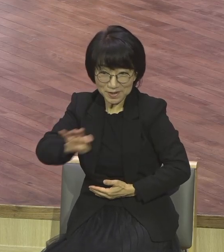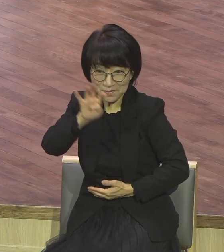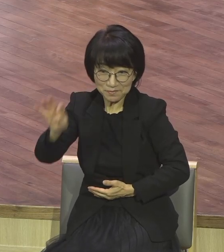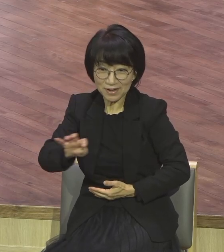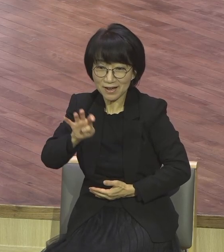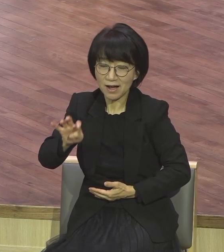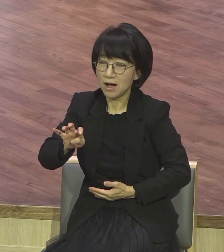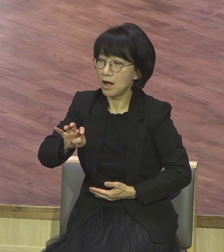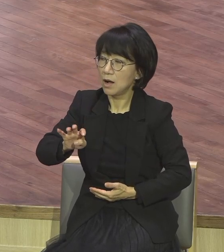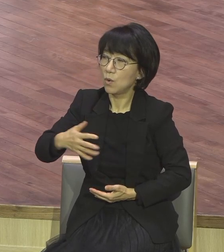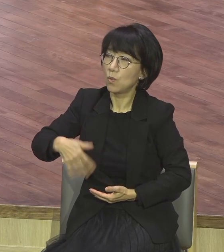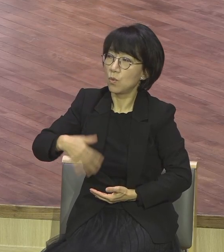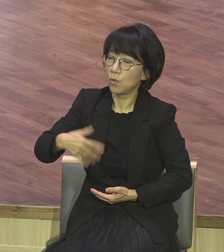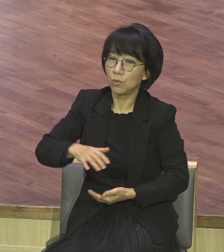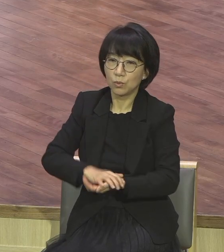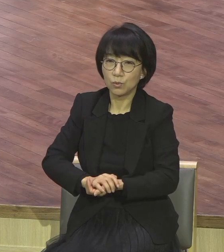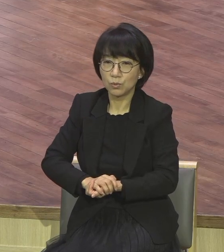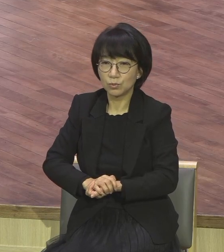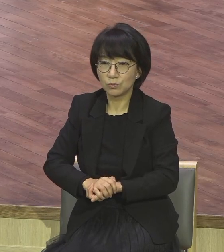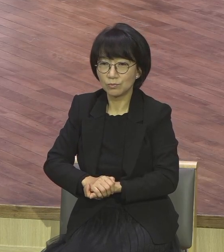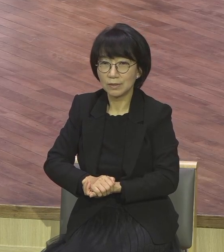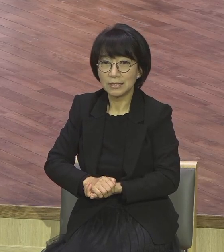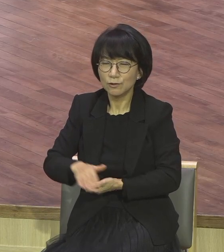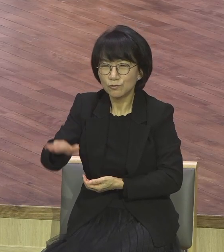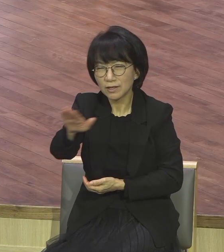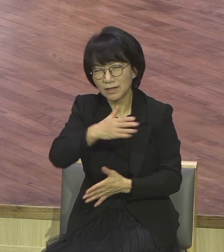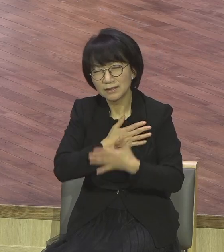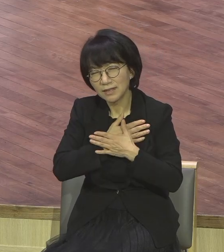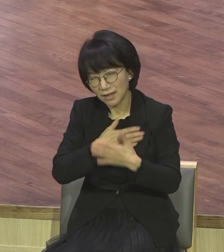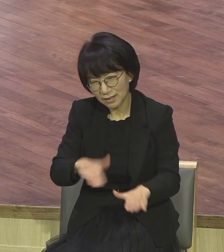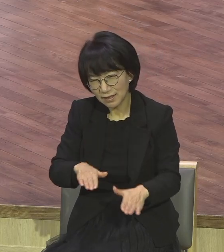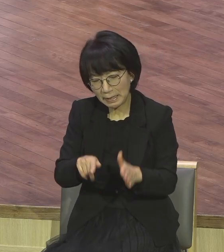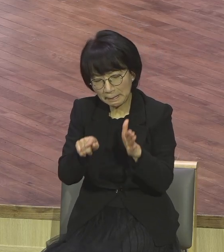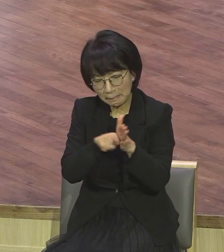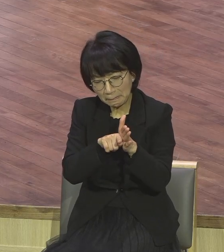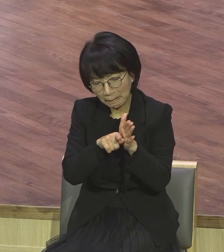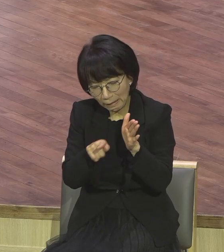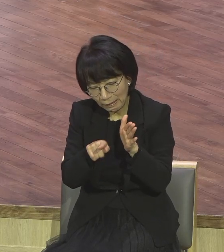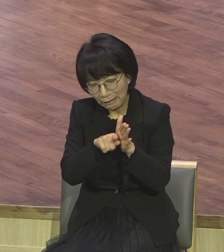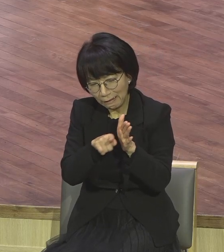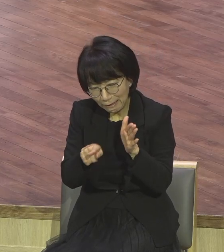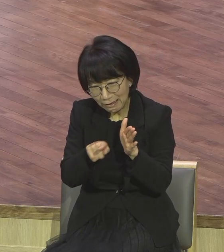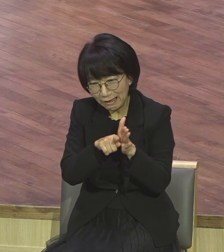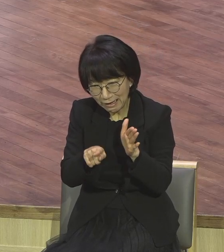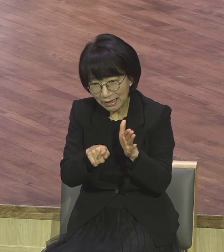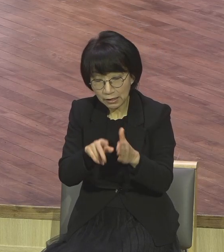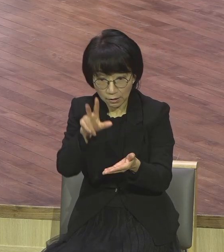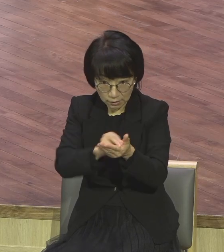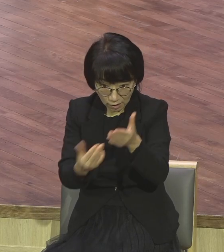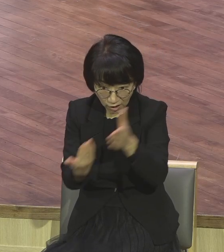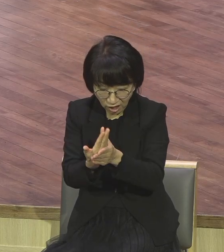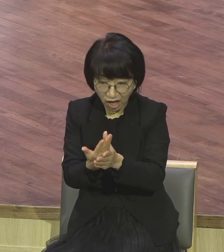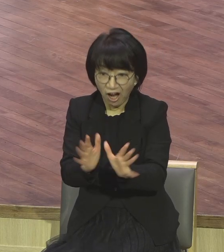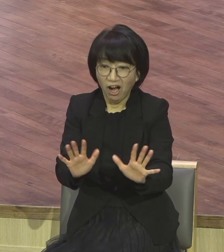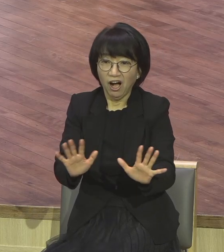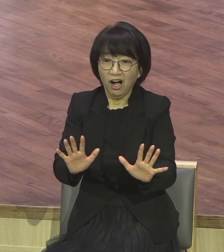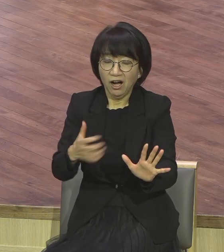연약하니까 너무 믿음이 없으니까 너무 흔들리니까 너무 문제사건 앞에 침몰되고 함몰되고